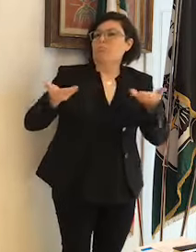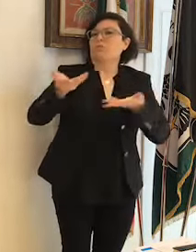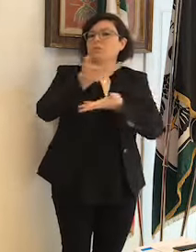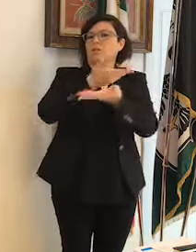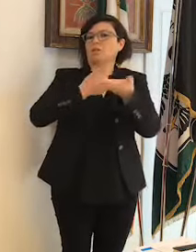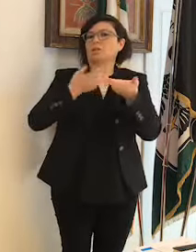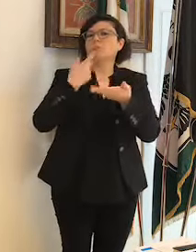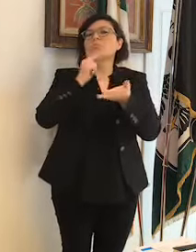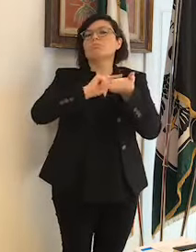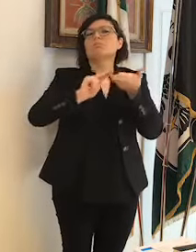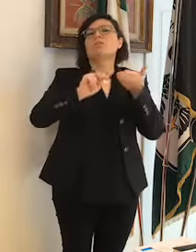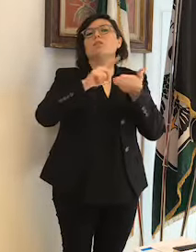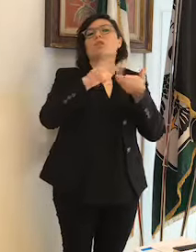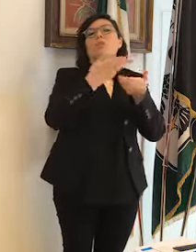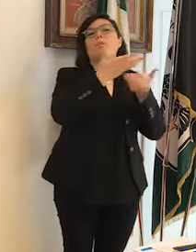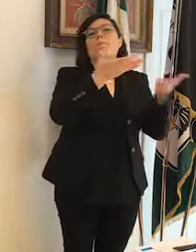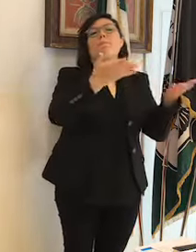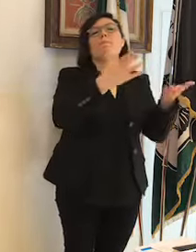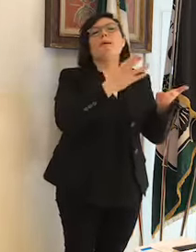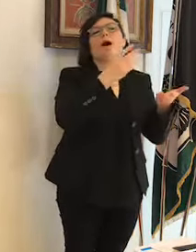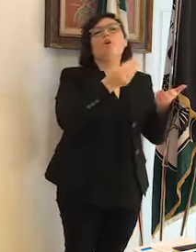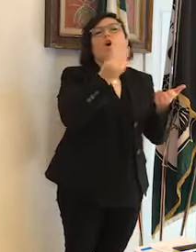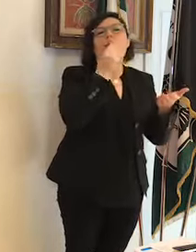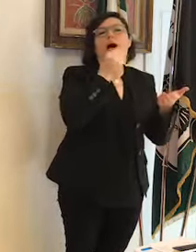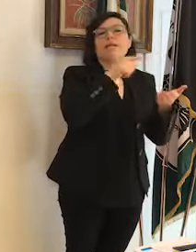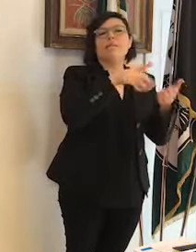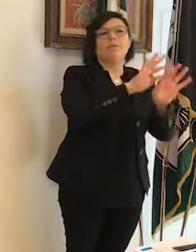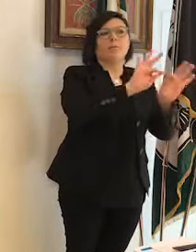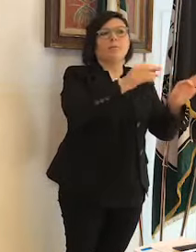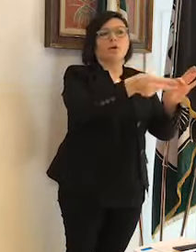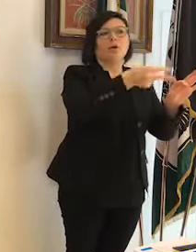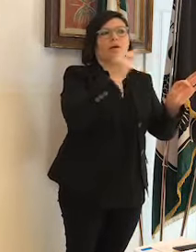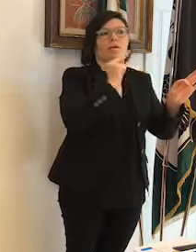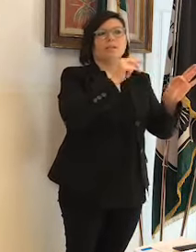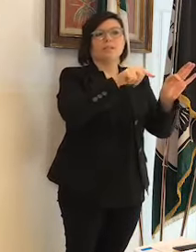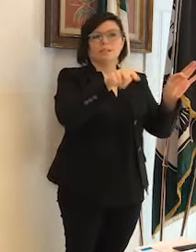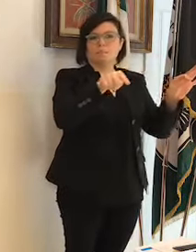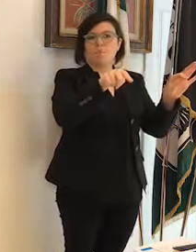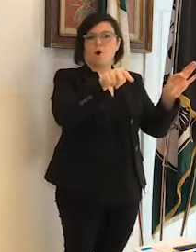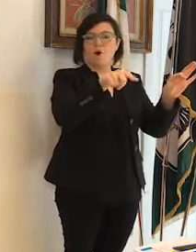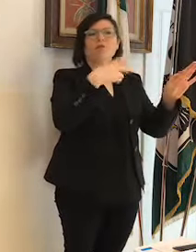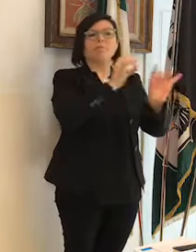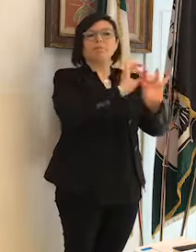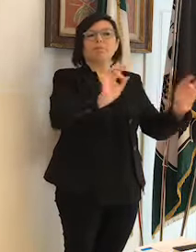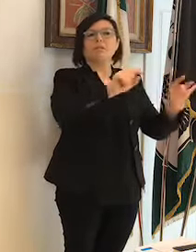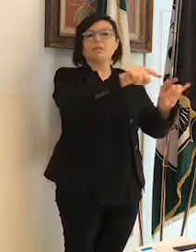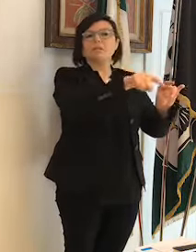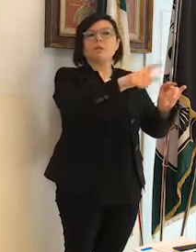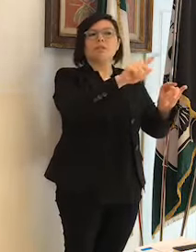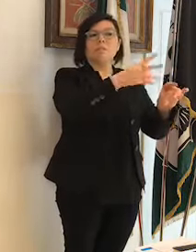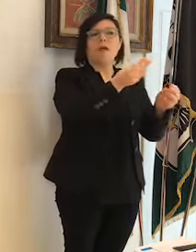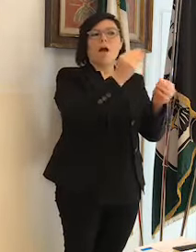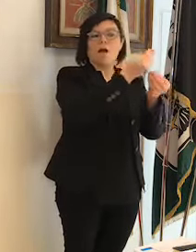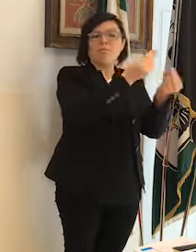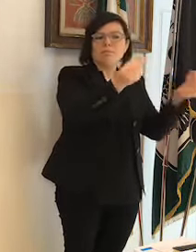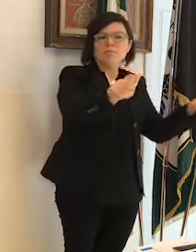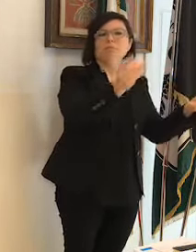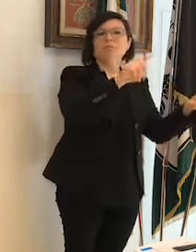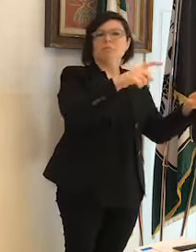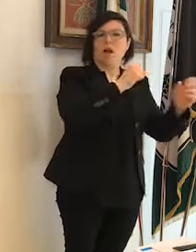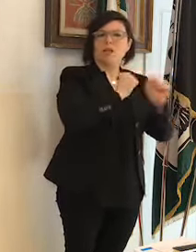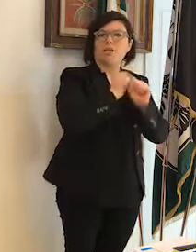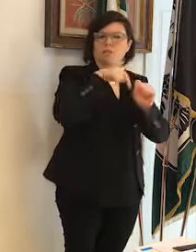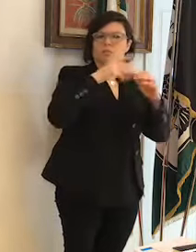Alimentare che ha risposto prontamente e ha già fornito la disponibilità di viveri, anzi credo che